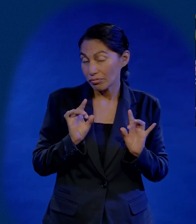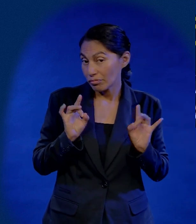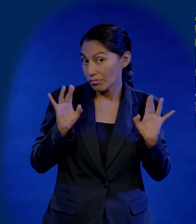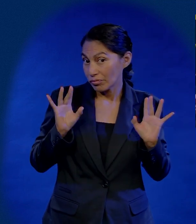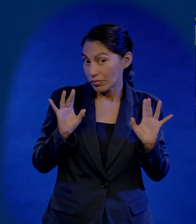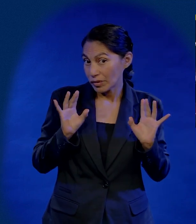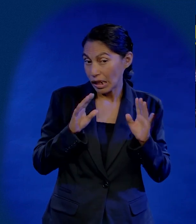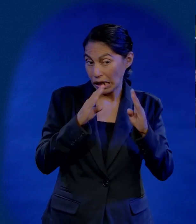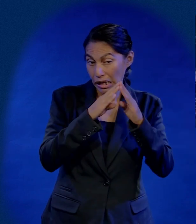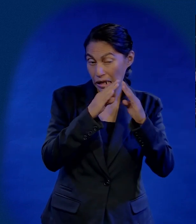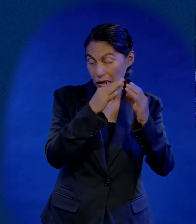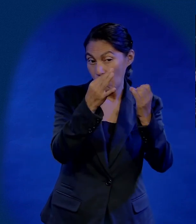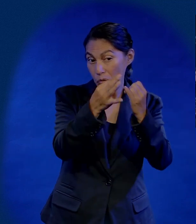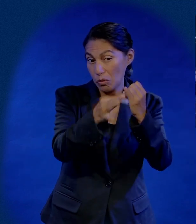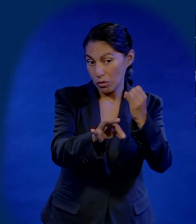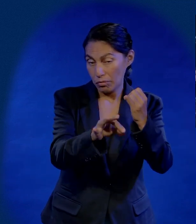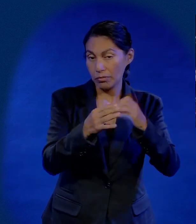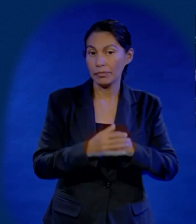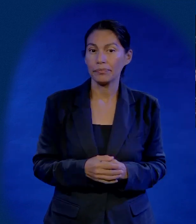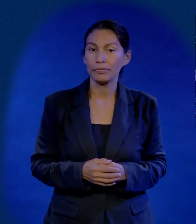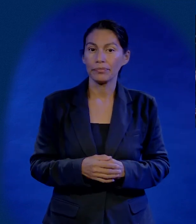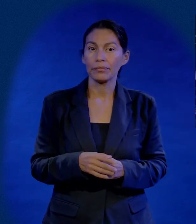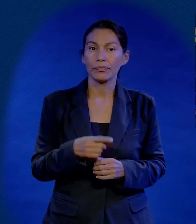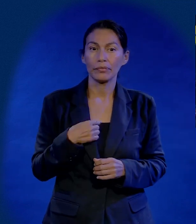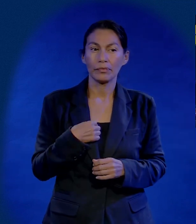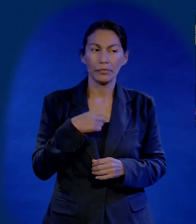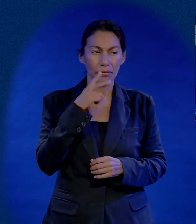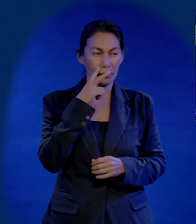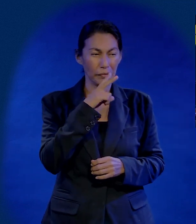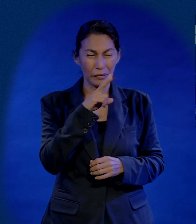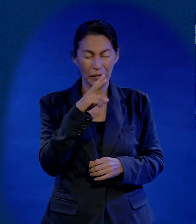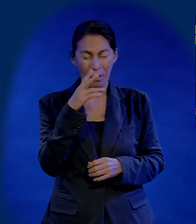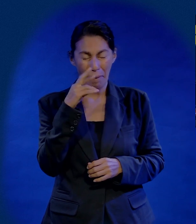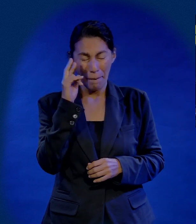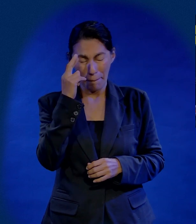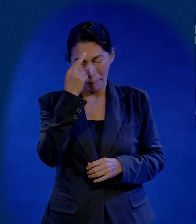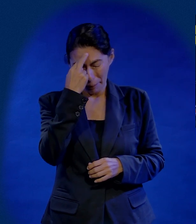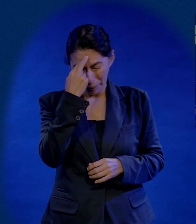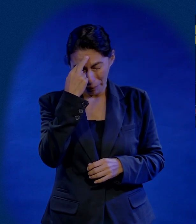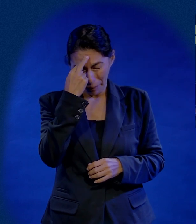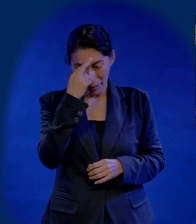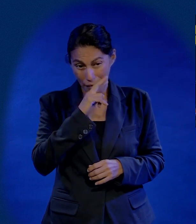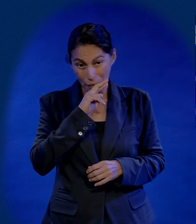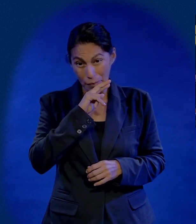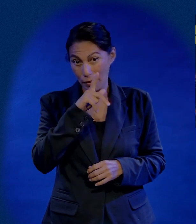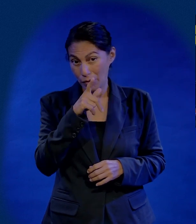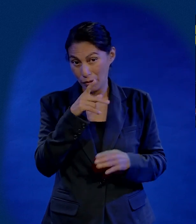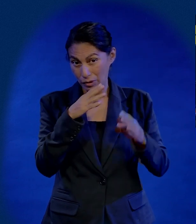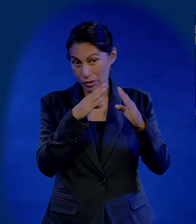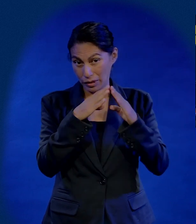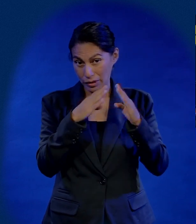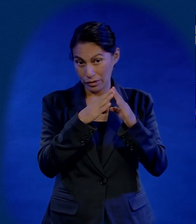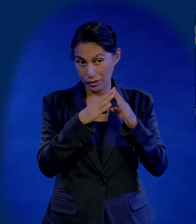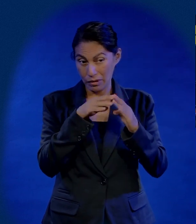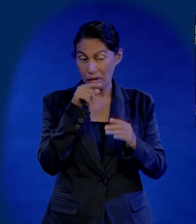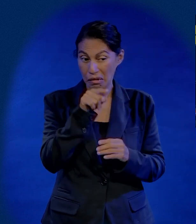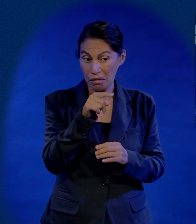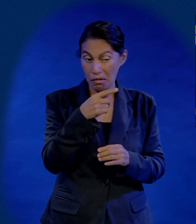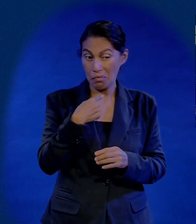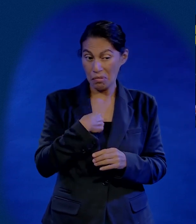Finalmente llegué a una casa. Yo recuerdo esa casa como la mejor casa en la que colporté, pero la casa donde